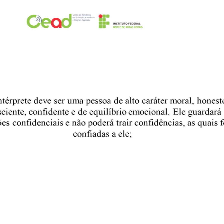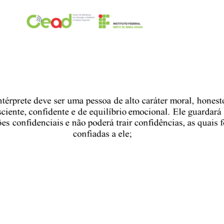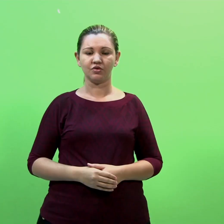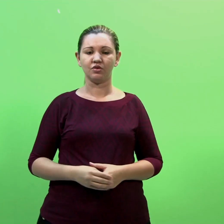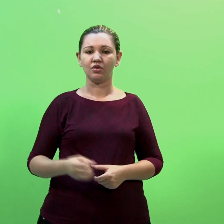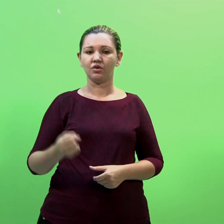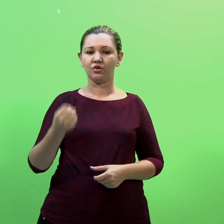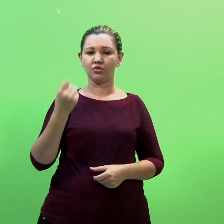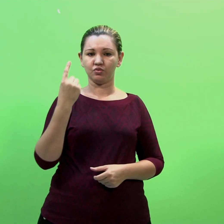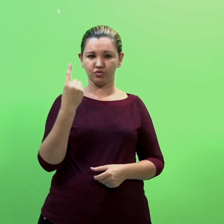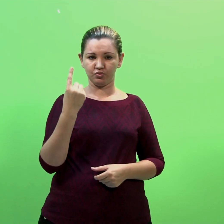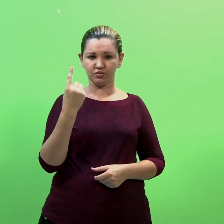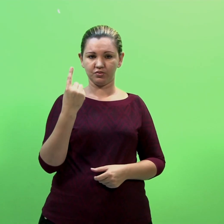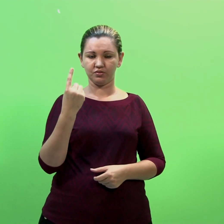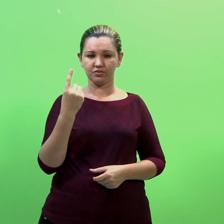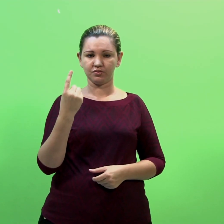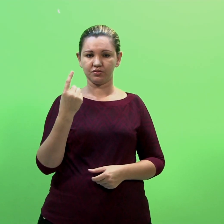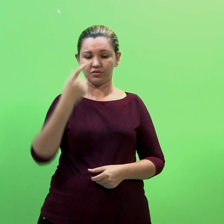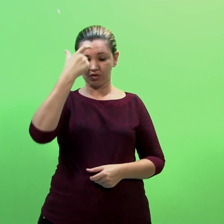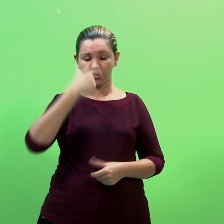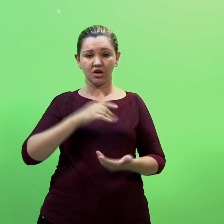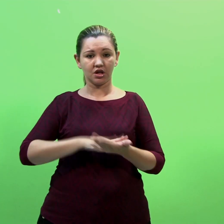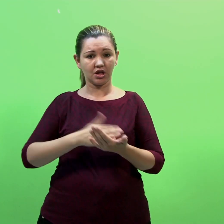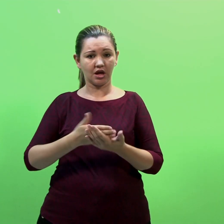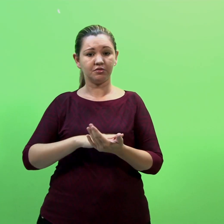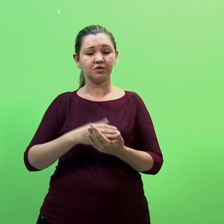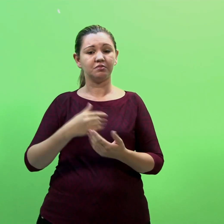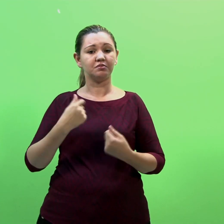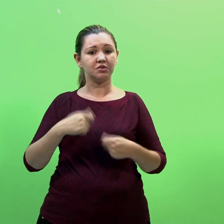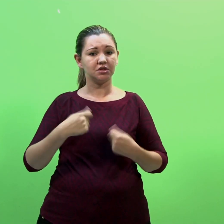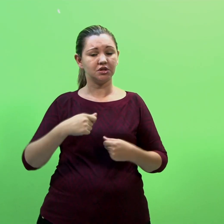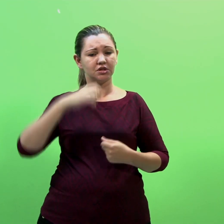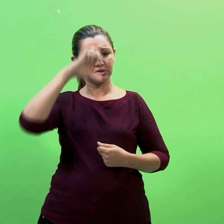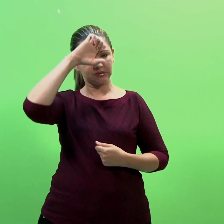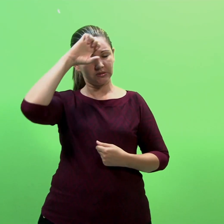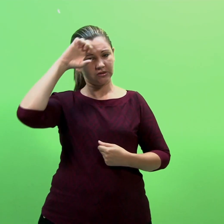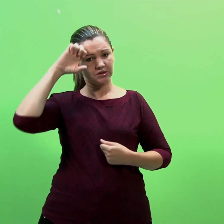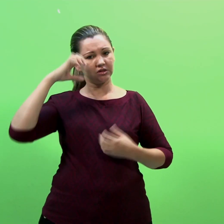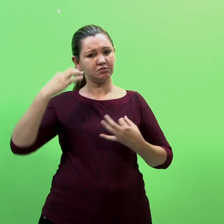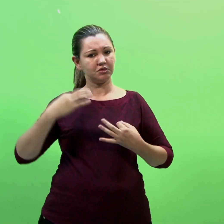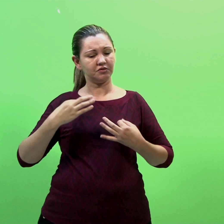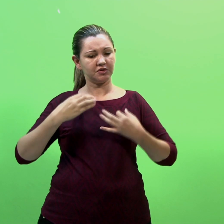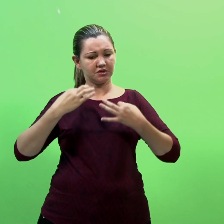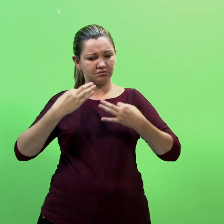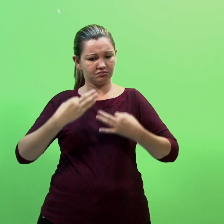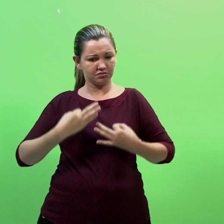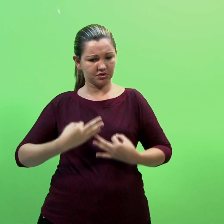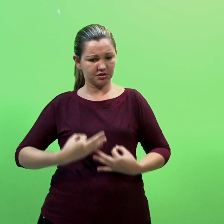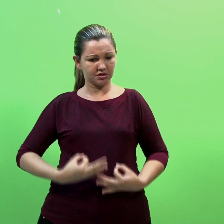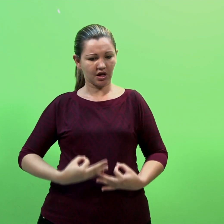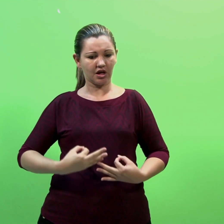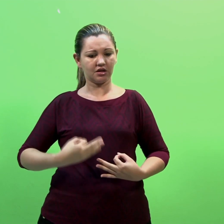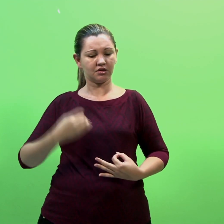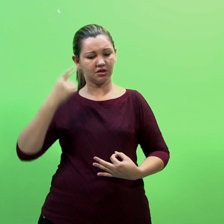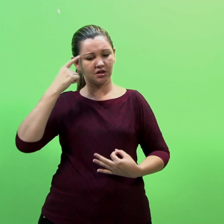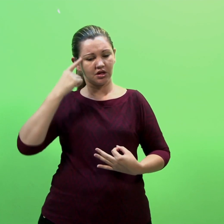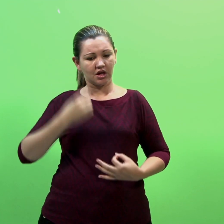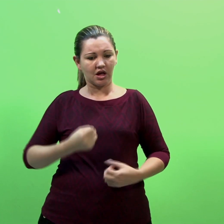1. O intérprete deve ser uma pessoa de alto caráter moral, honesto, consciente, confidente e de equilíbrio